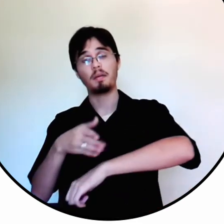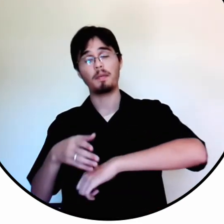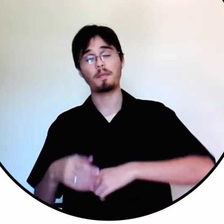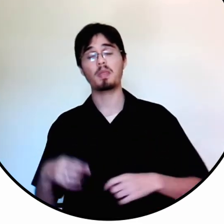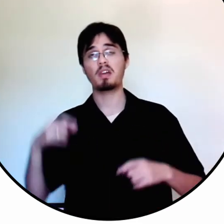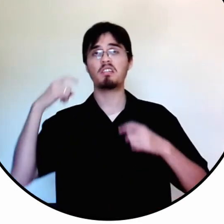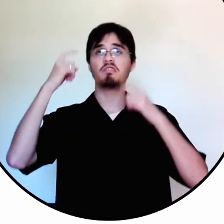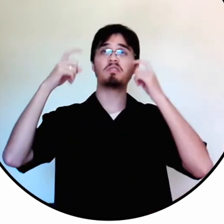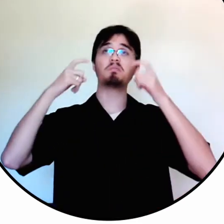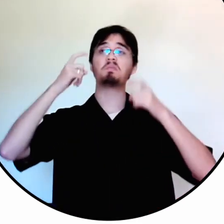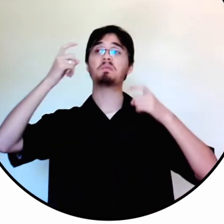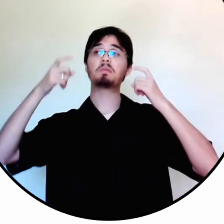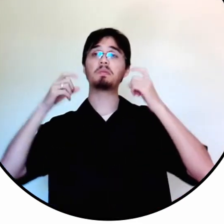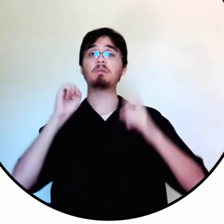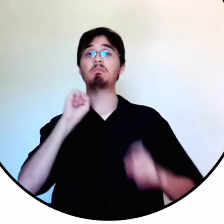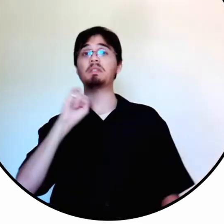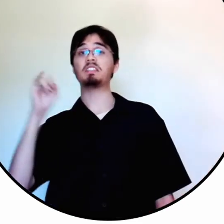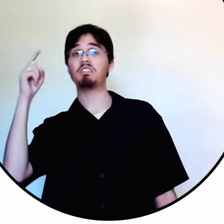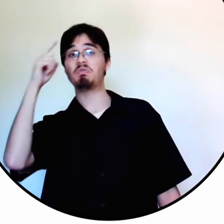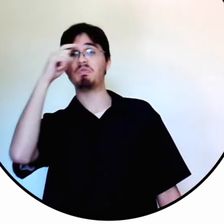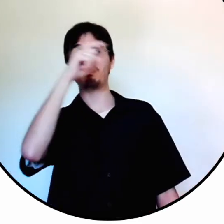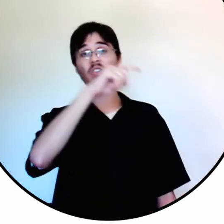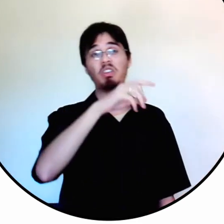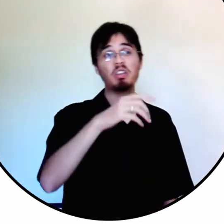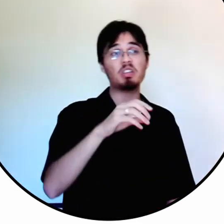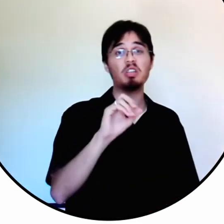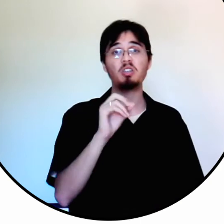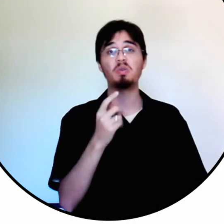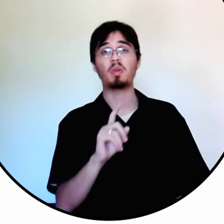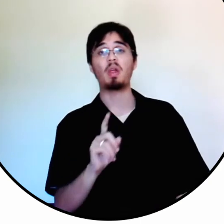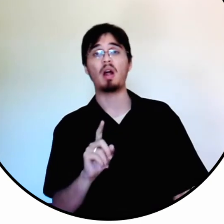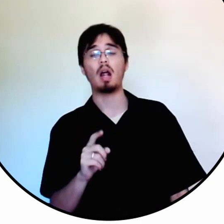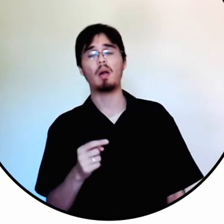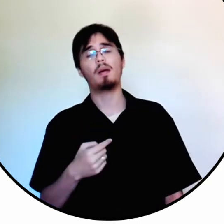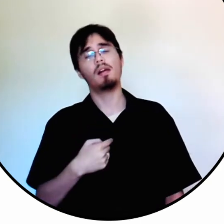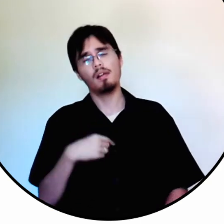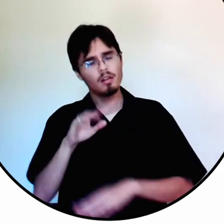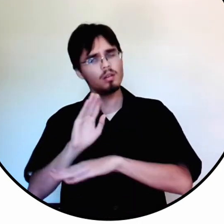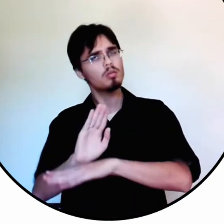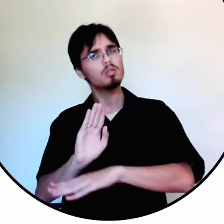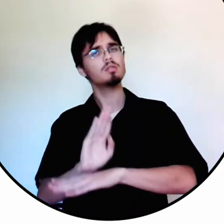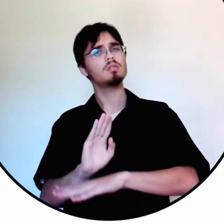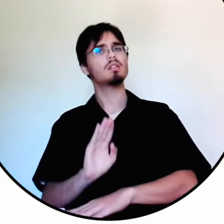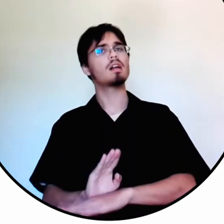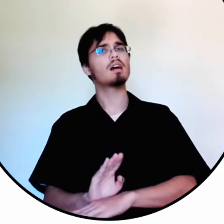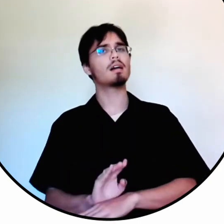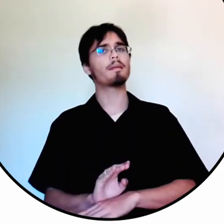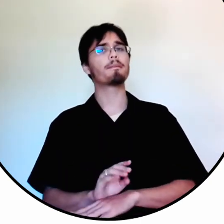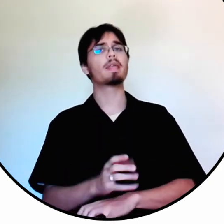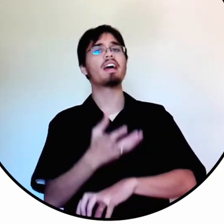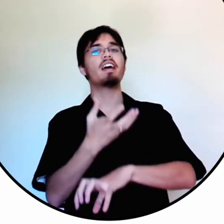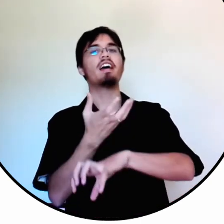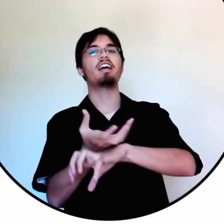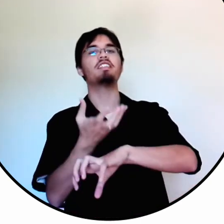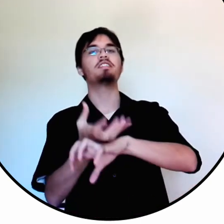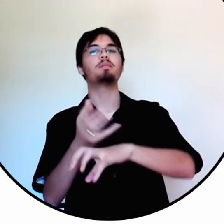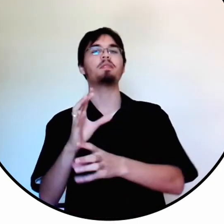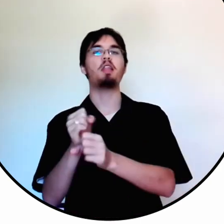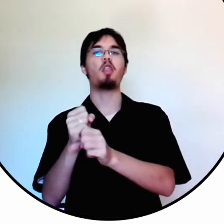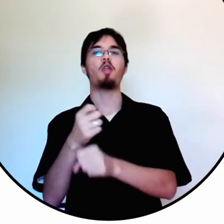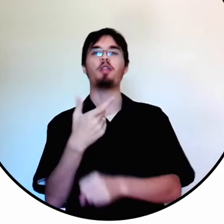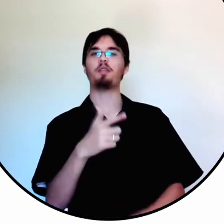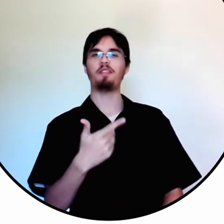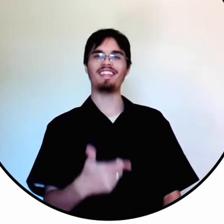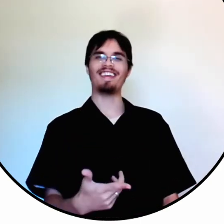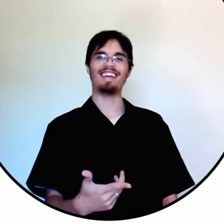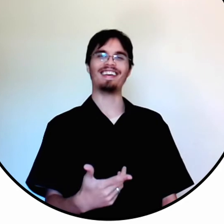E também vocês se prestigam. Não se preocupa se está difícil ou não. A gente está aqui para se ajudar. Não